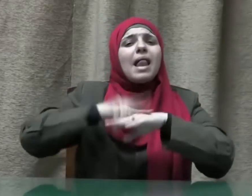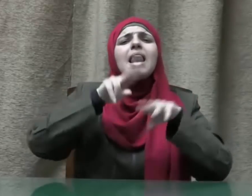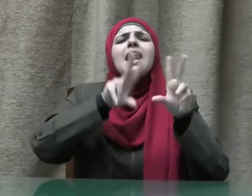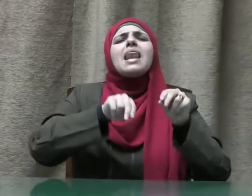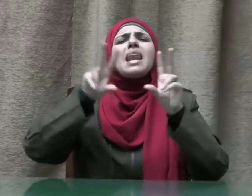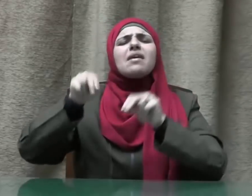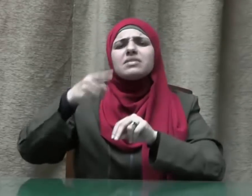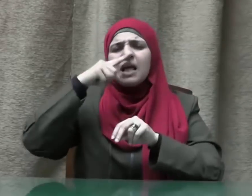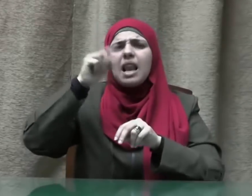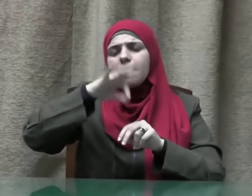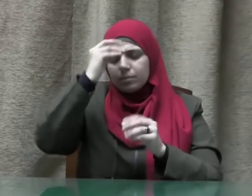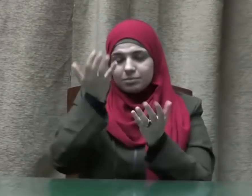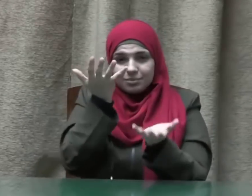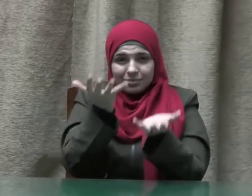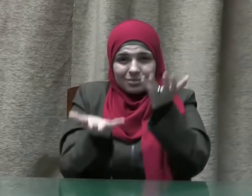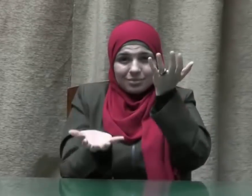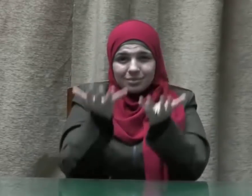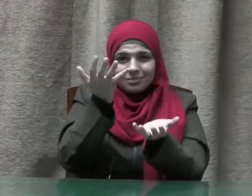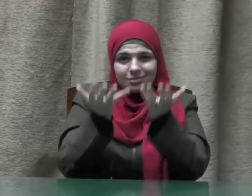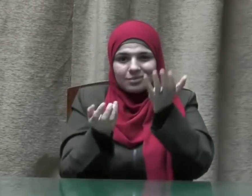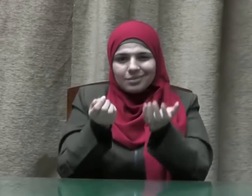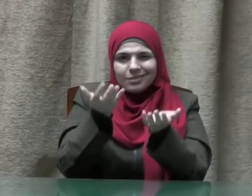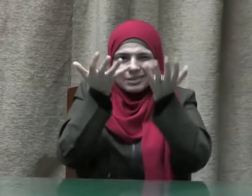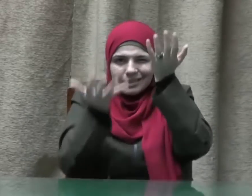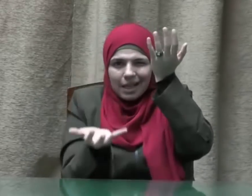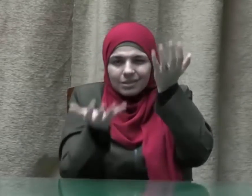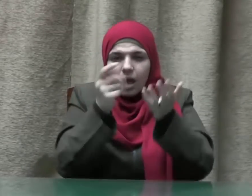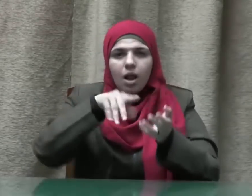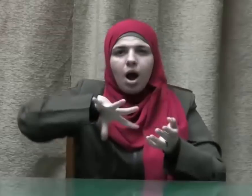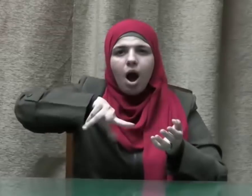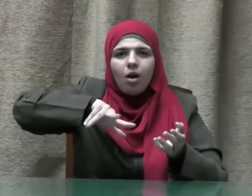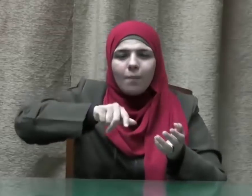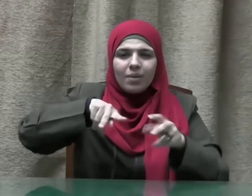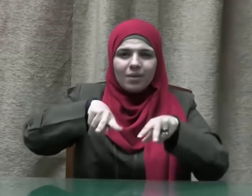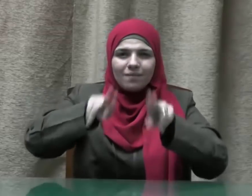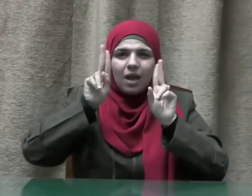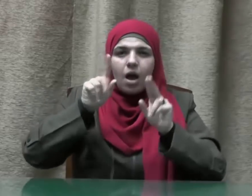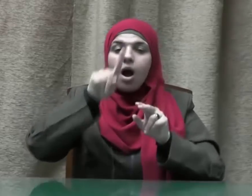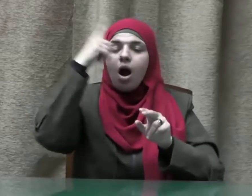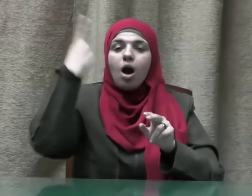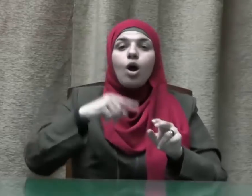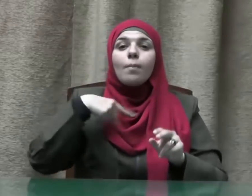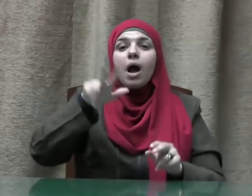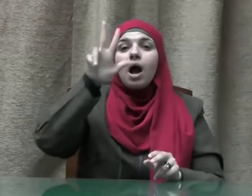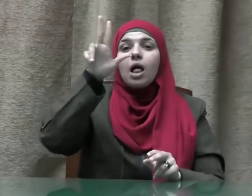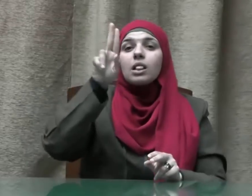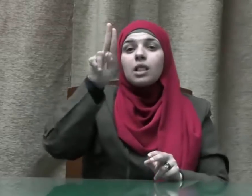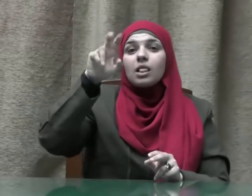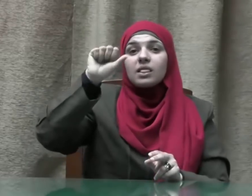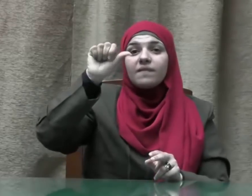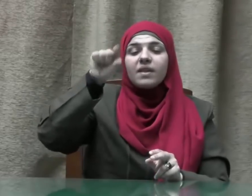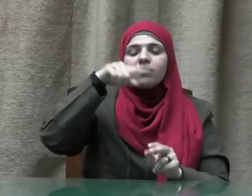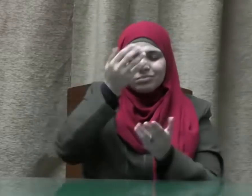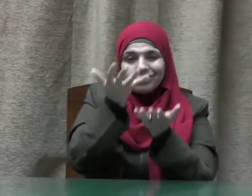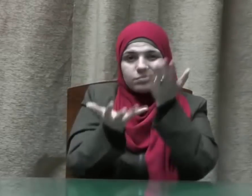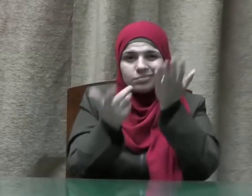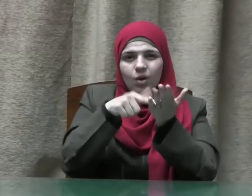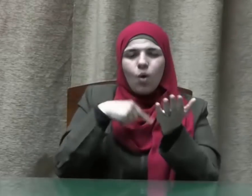تطفيف الكيل والميزان والتطفيف معناه الاستفاء من الناس عند